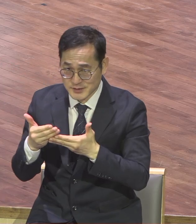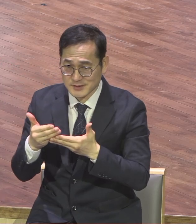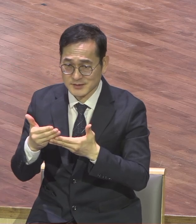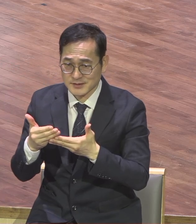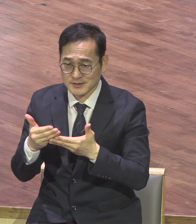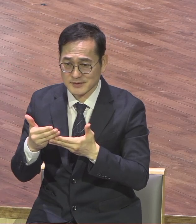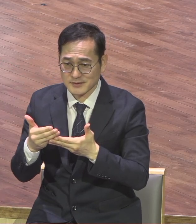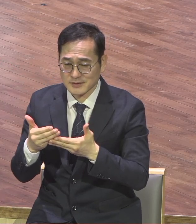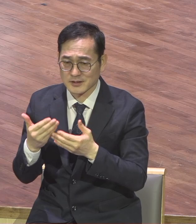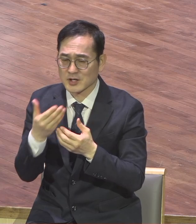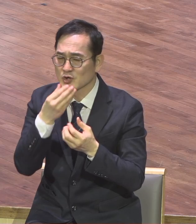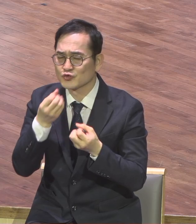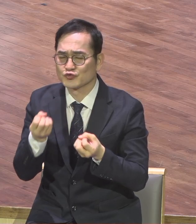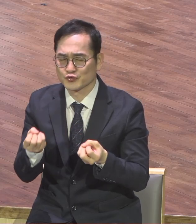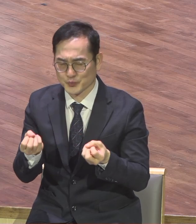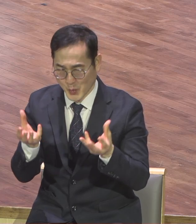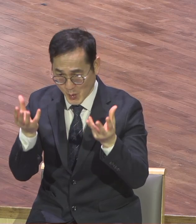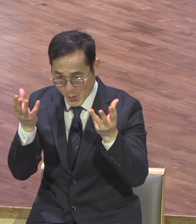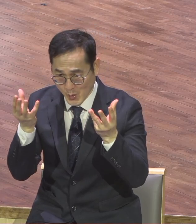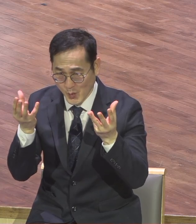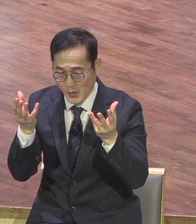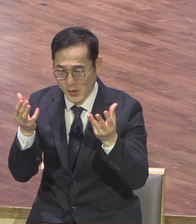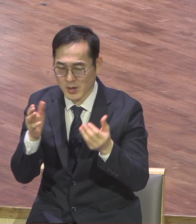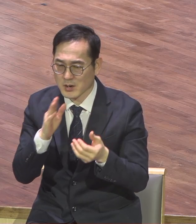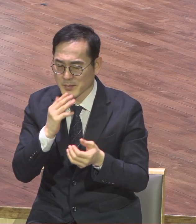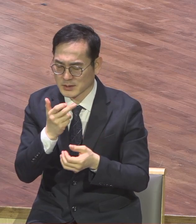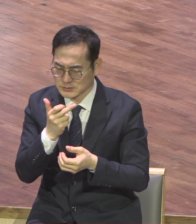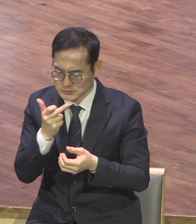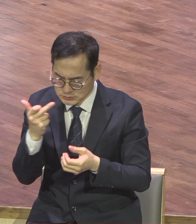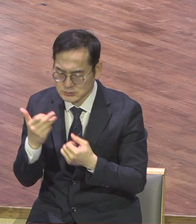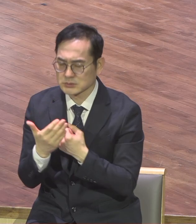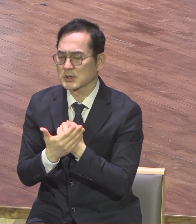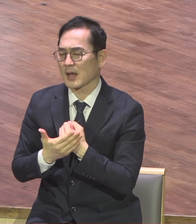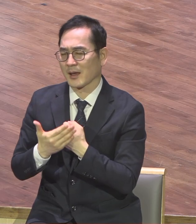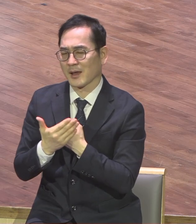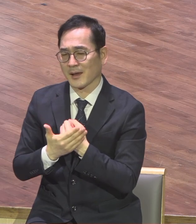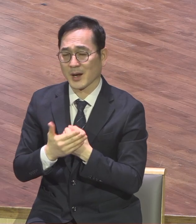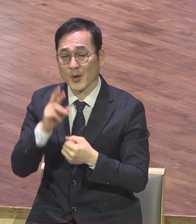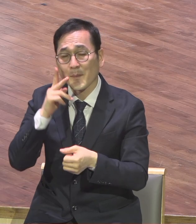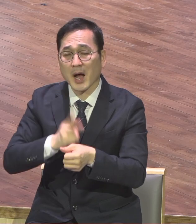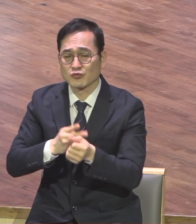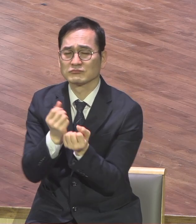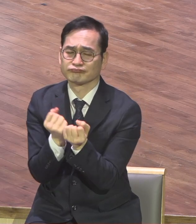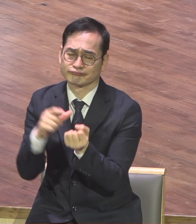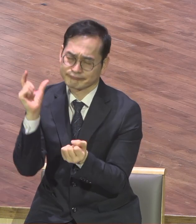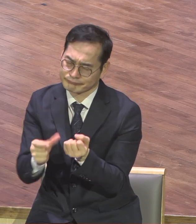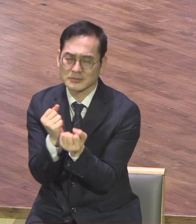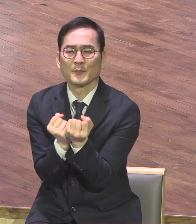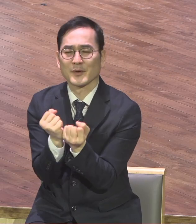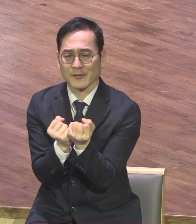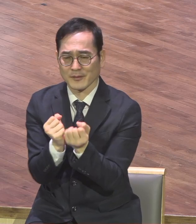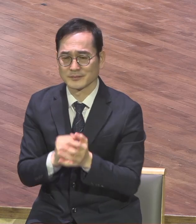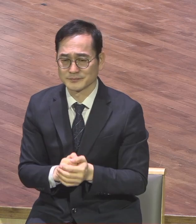그것이 크고 놀라운지를 강조를 했지요 사도 바울은 이런 축복을 우리만 가지고 있어선 안된다